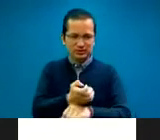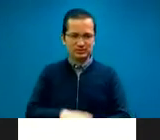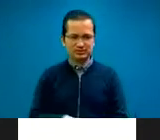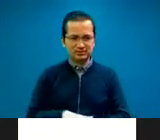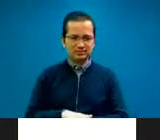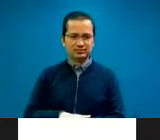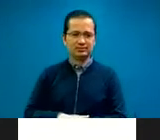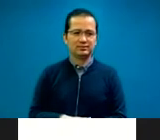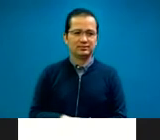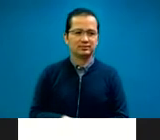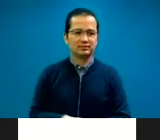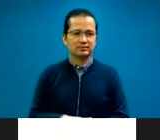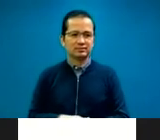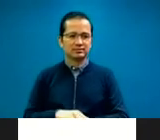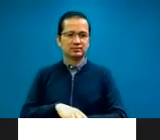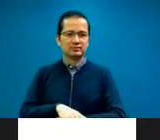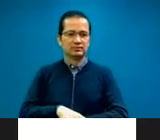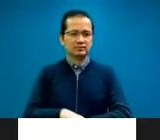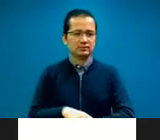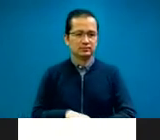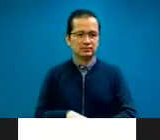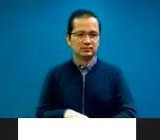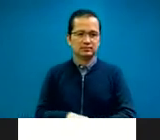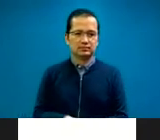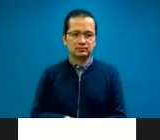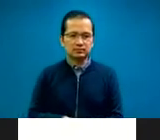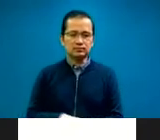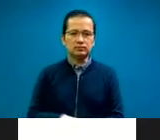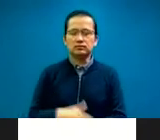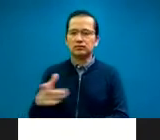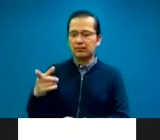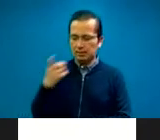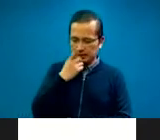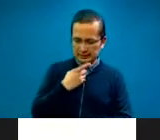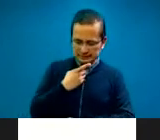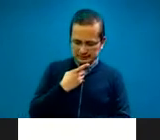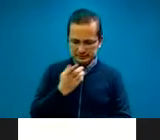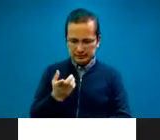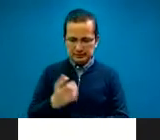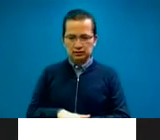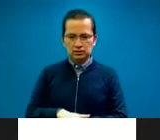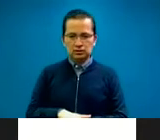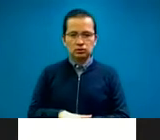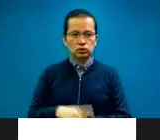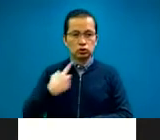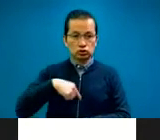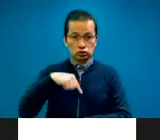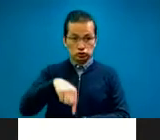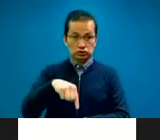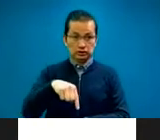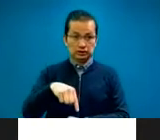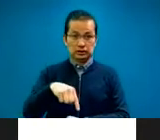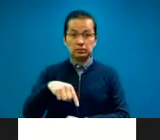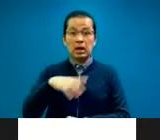En una conversación que tuvimos, Flor, me comentabas cómo evitábamos o cómo solucionábamos los conflictos, ya que al menos